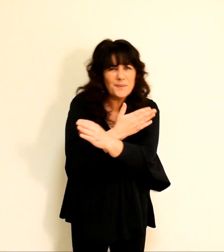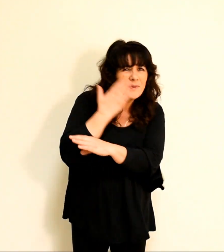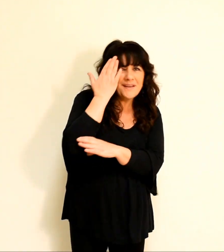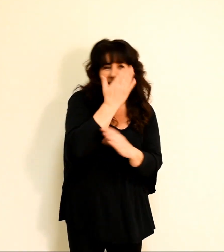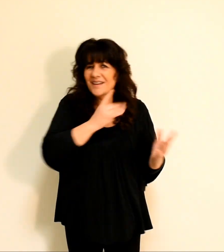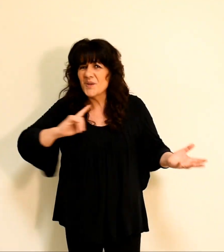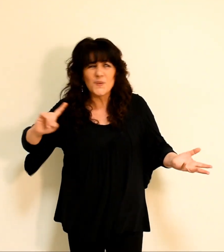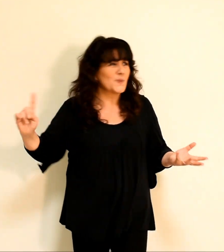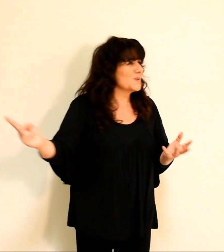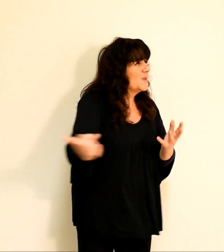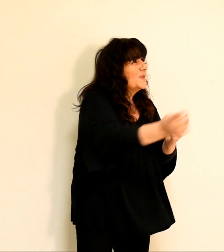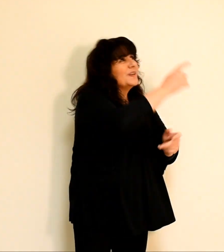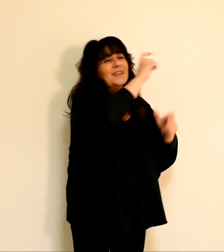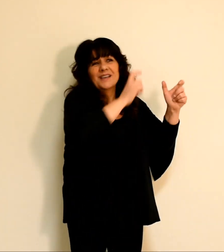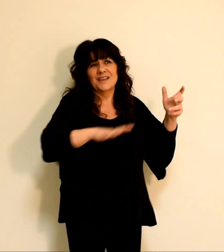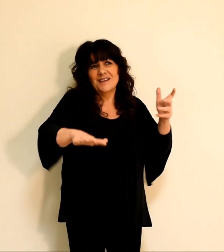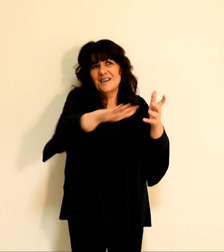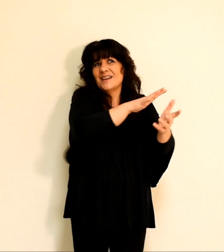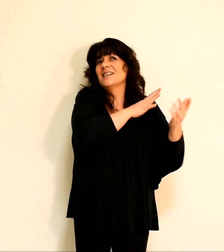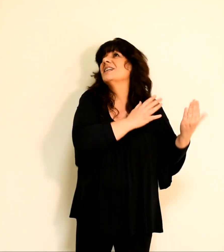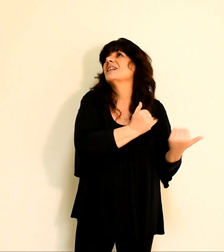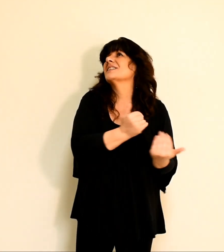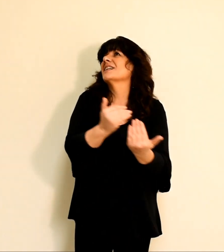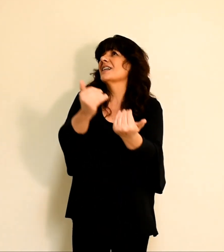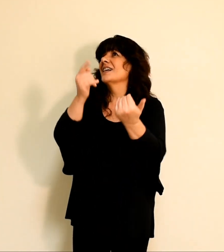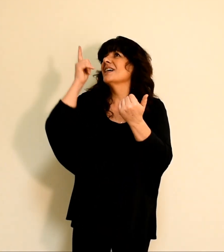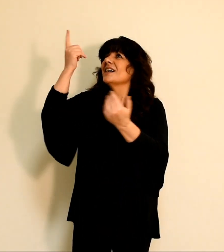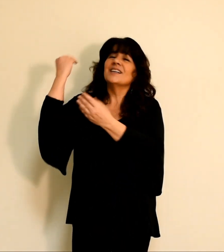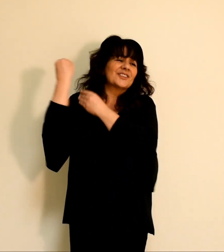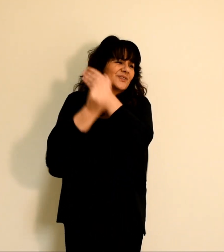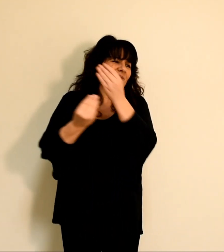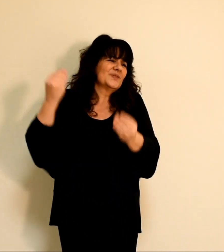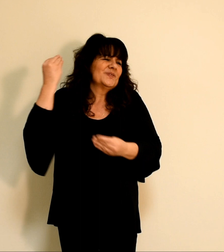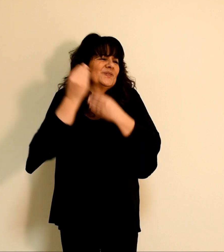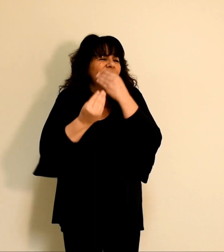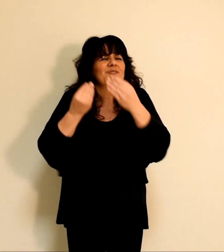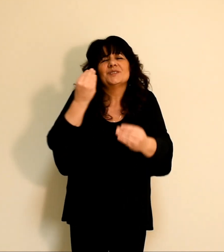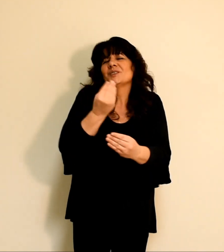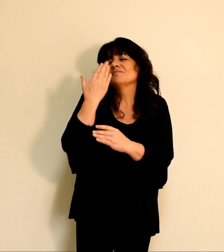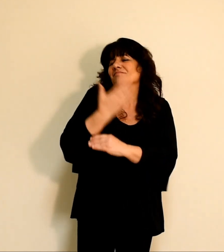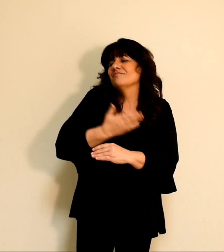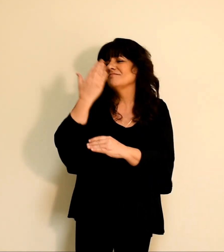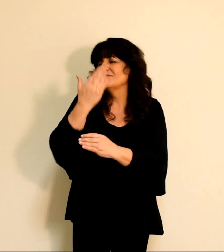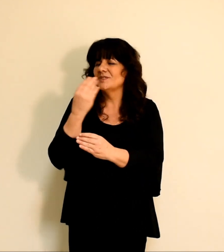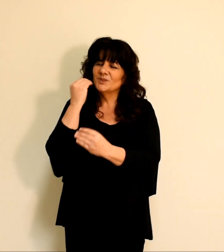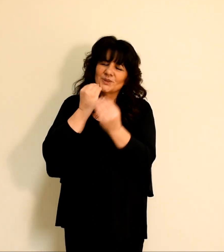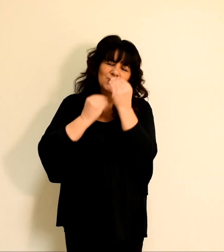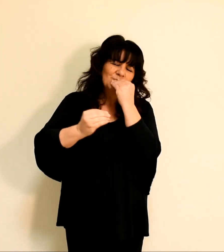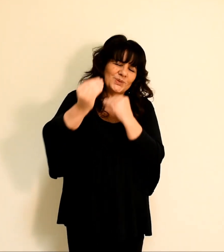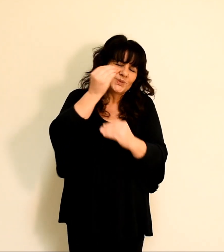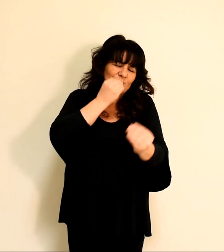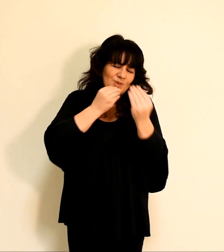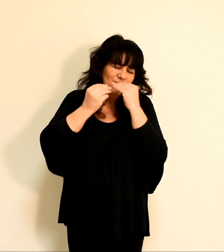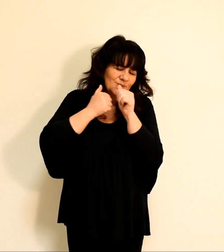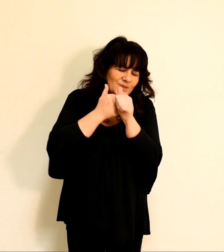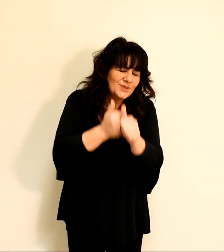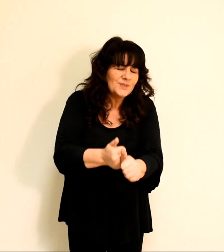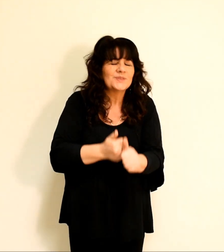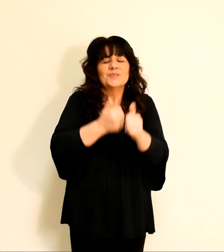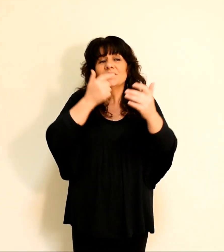pour recevoir leur nourriture en temps voulu. Tu donnes,